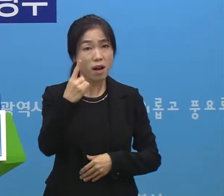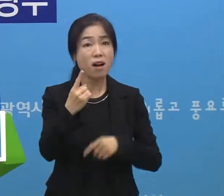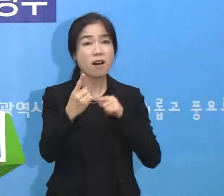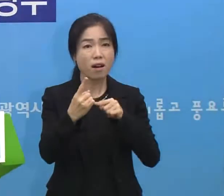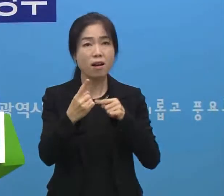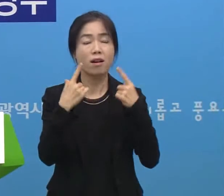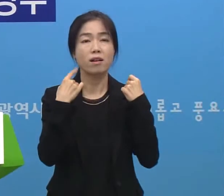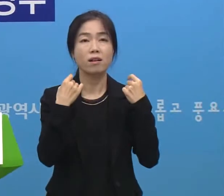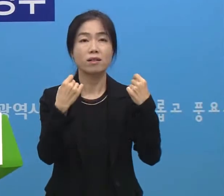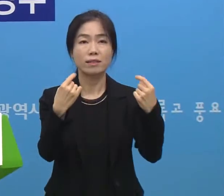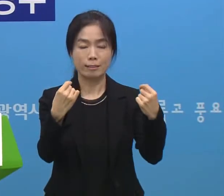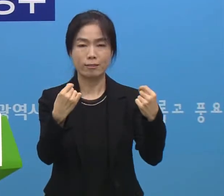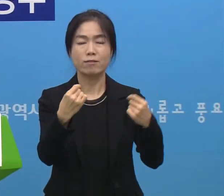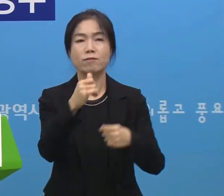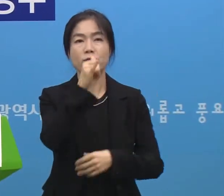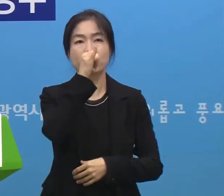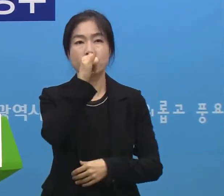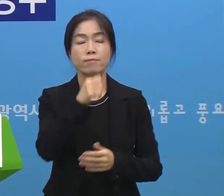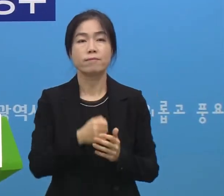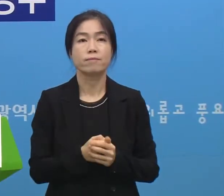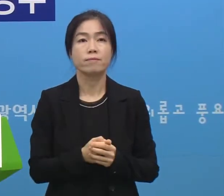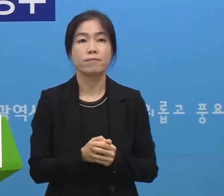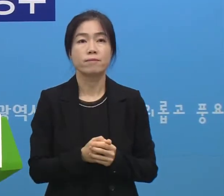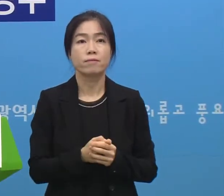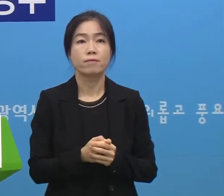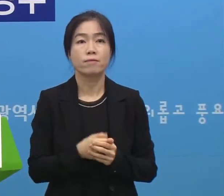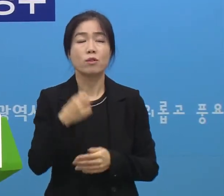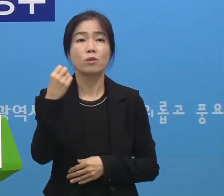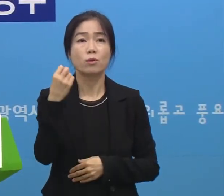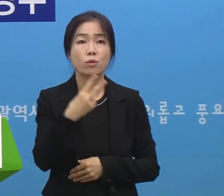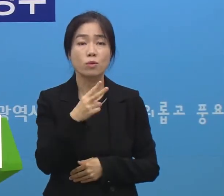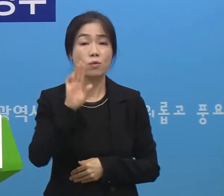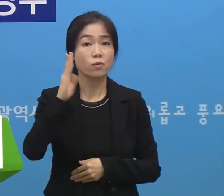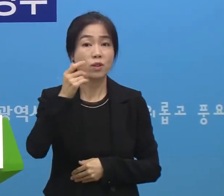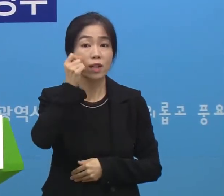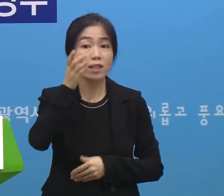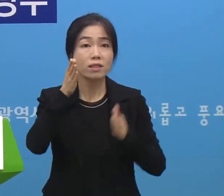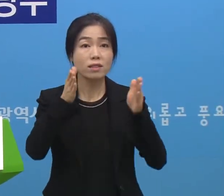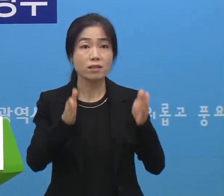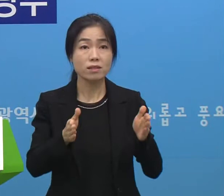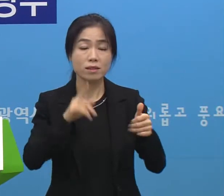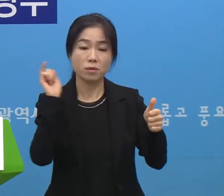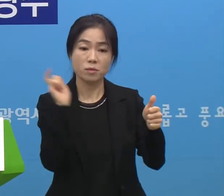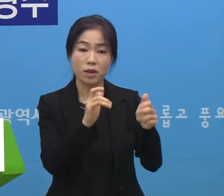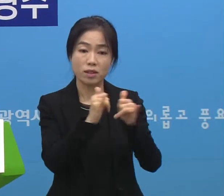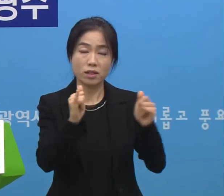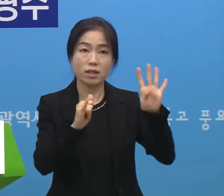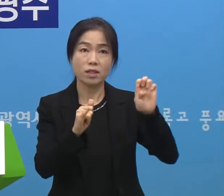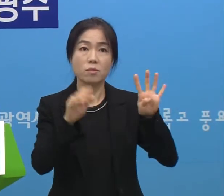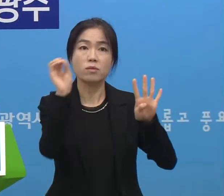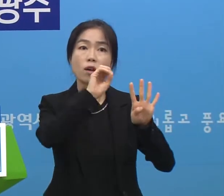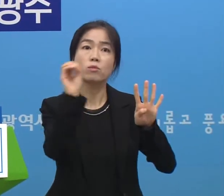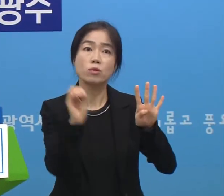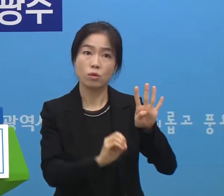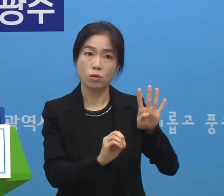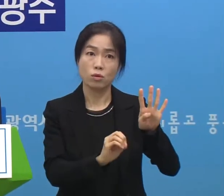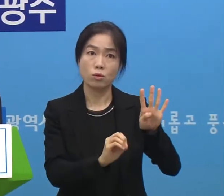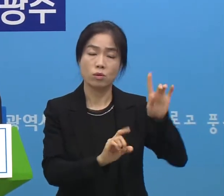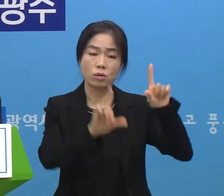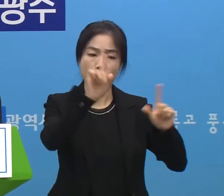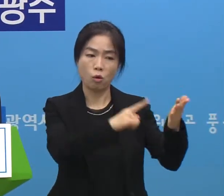여전히 살아 있습니다 또한 최근 한 달 사이 확진자 44%가